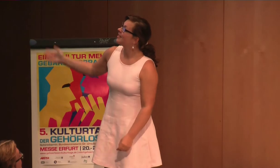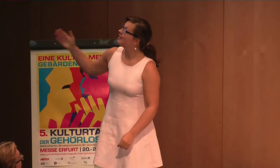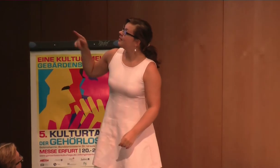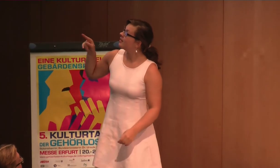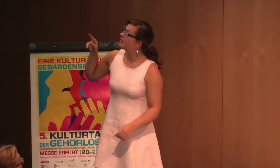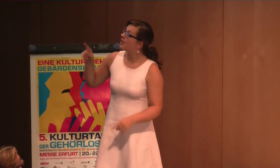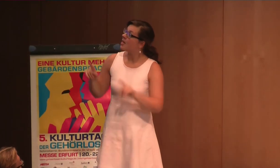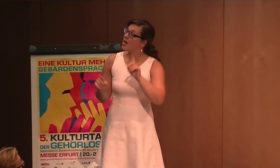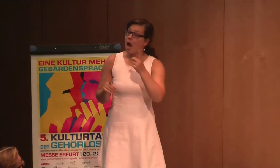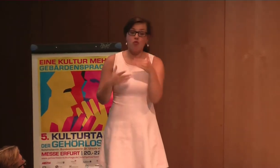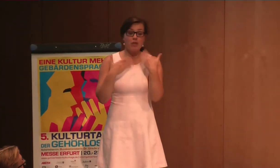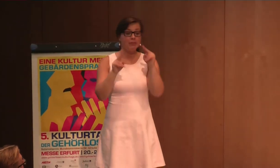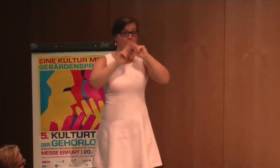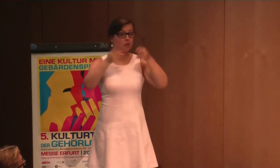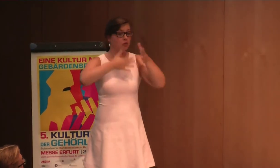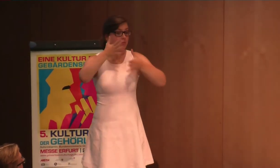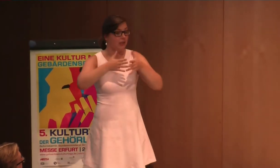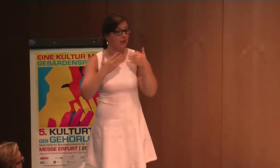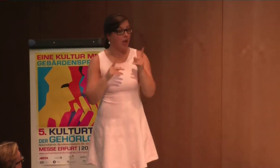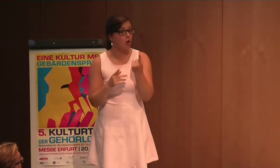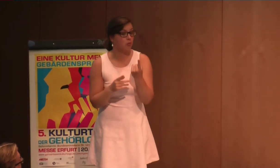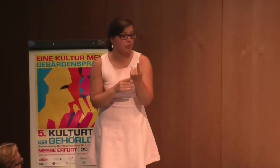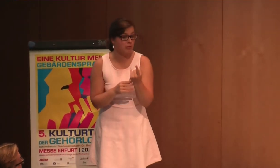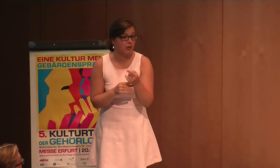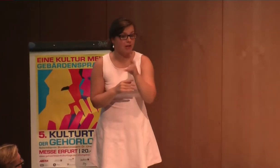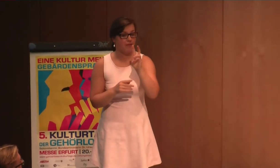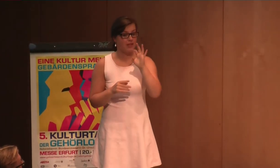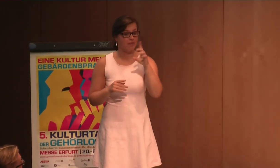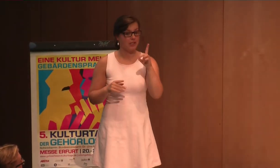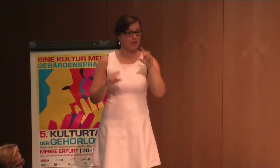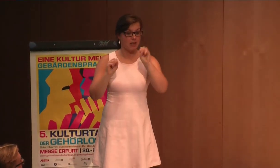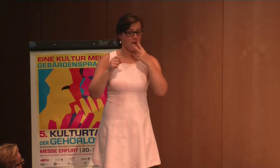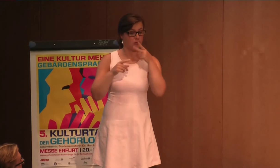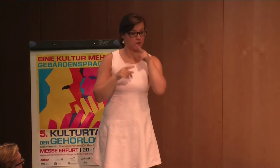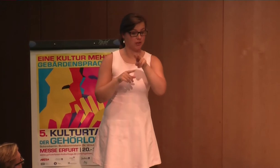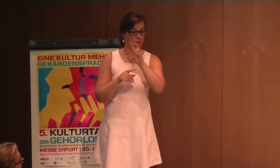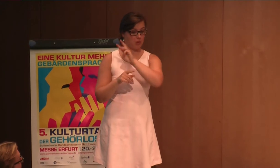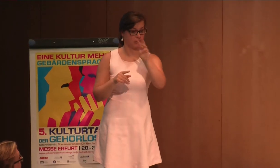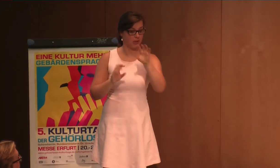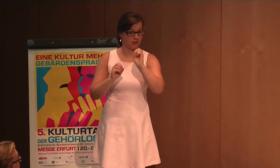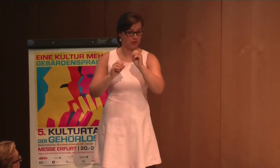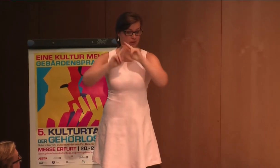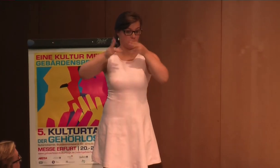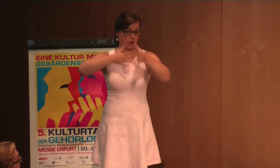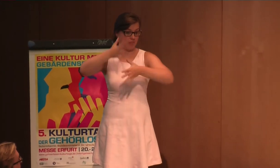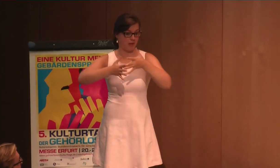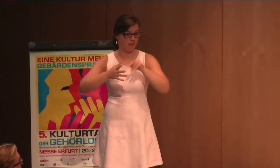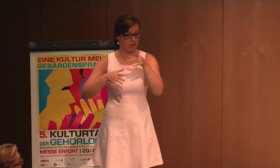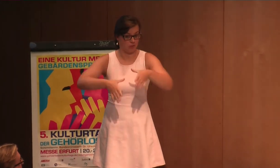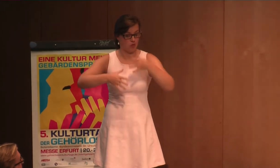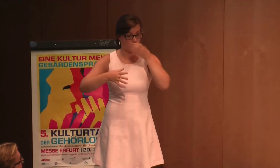vom Gebärdensprache eine Übersetzung haben. Da gibt es auch jemanden, der daran beteiligt war, der sitzt hier in der ersten Reihe. Und der WFD, der hat eben auch